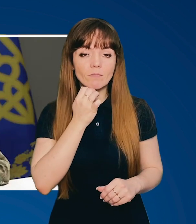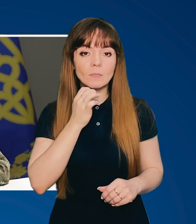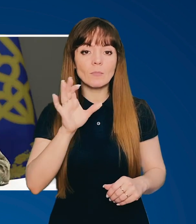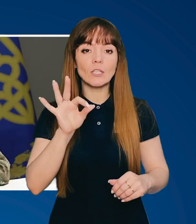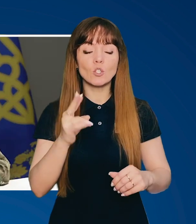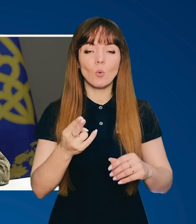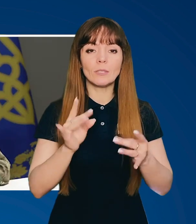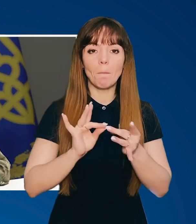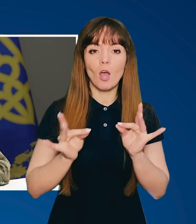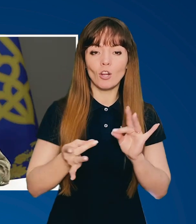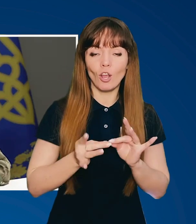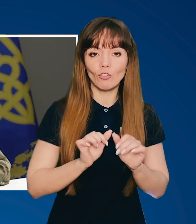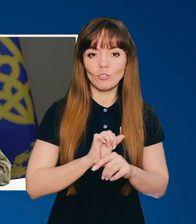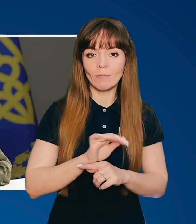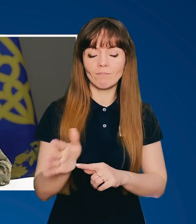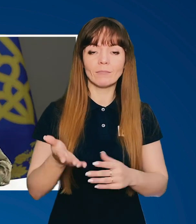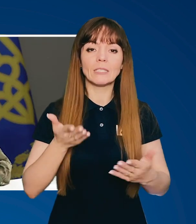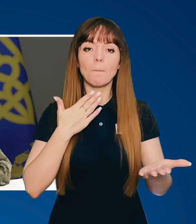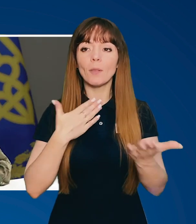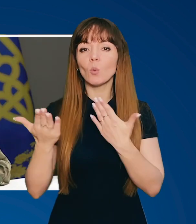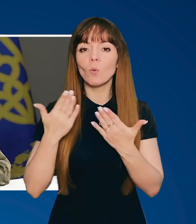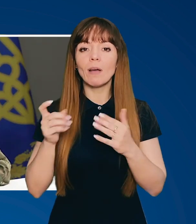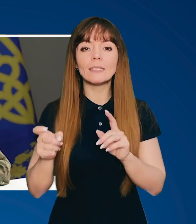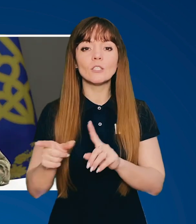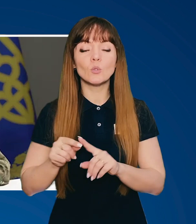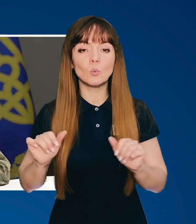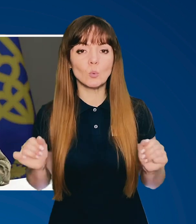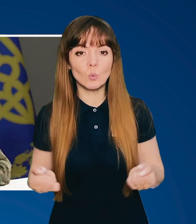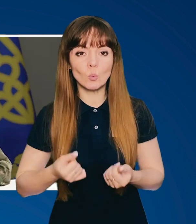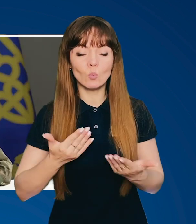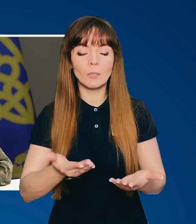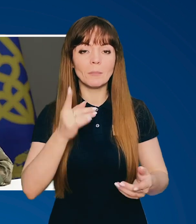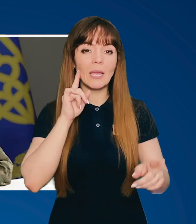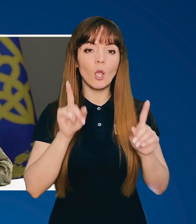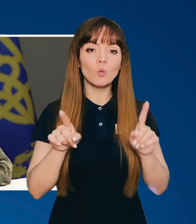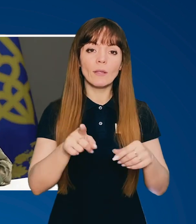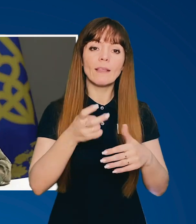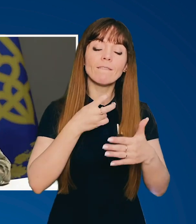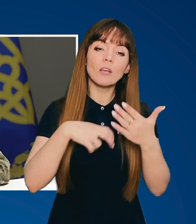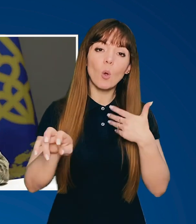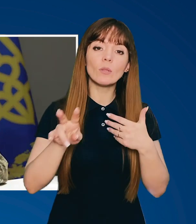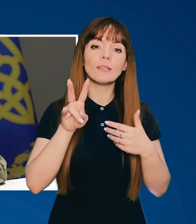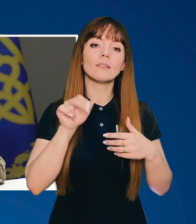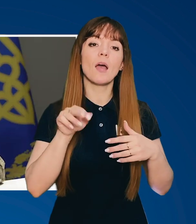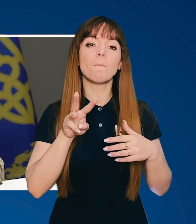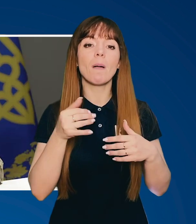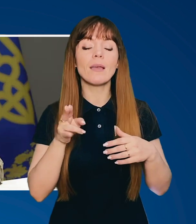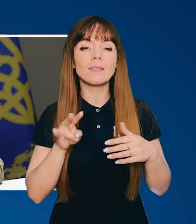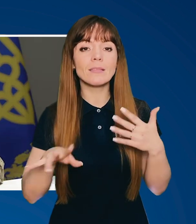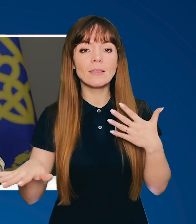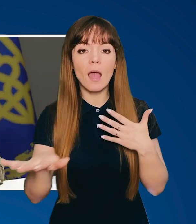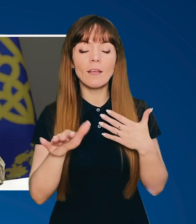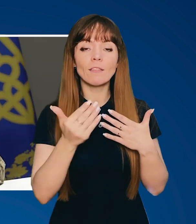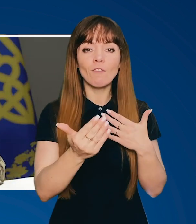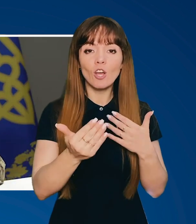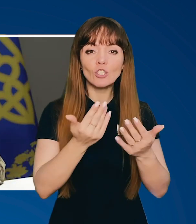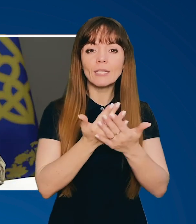соцмережам, і завдяки спілкуванням з друзями, і завдяки іноді виходу на Майдани в ваших